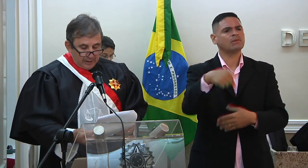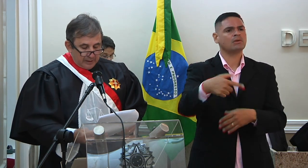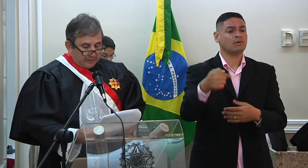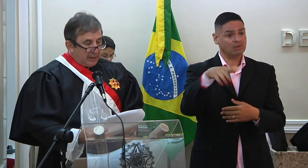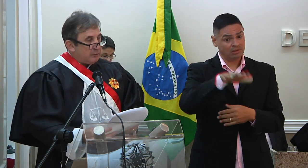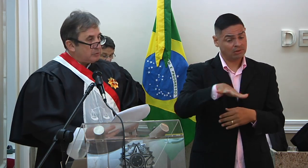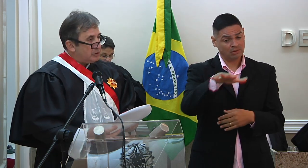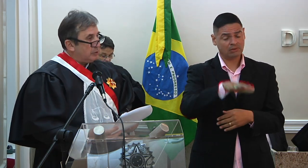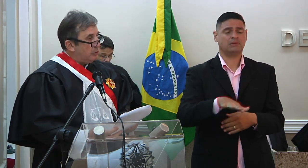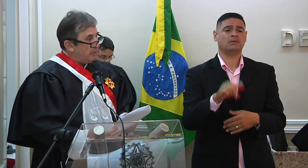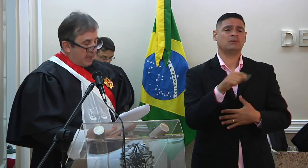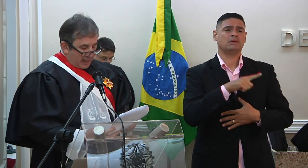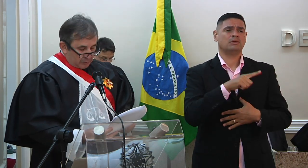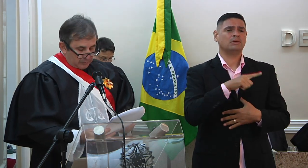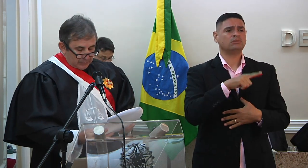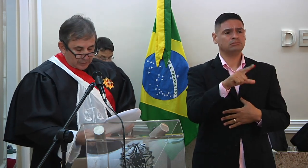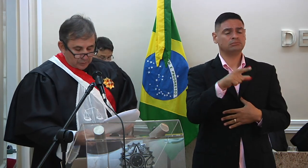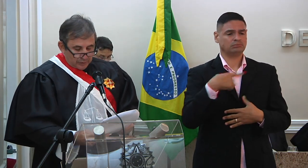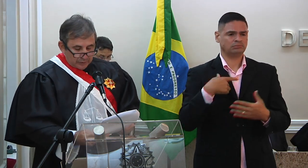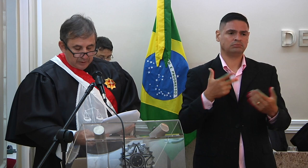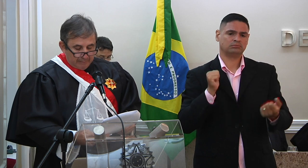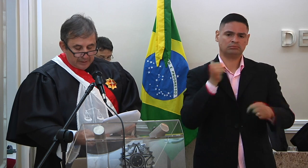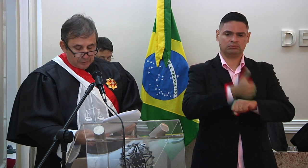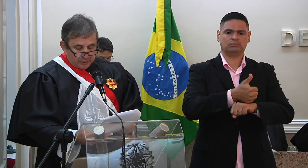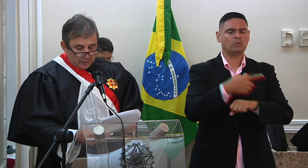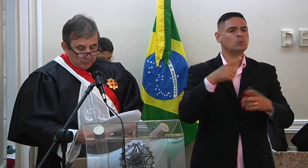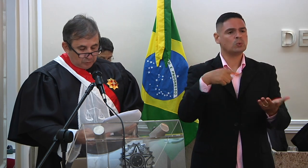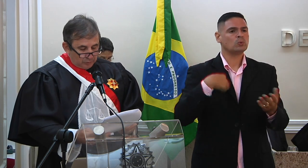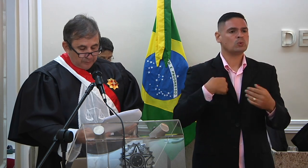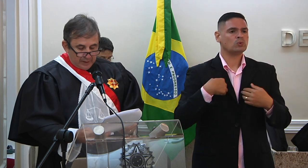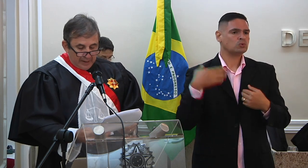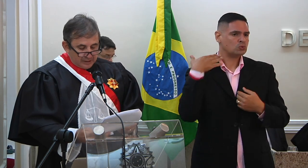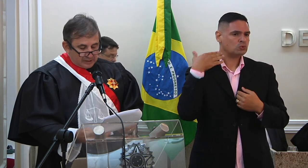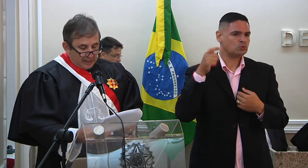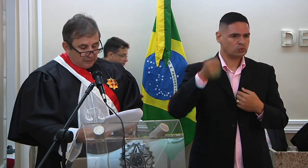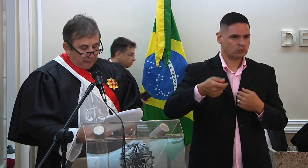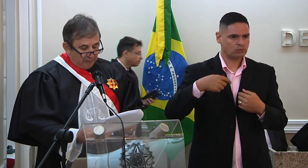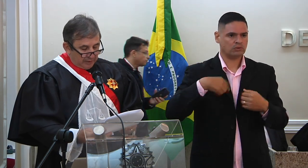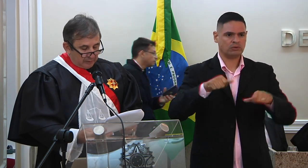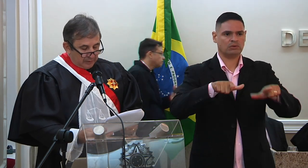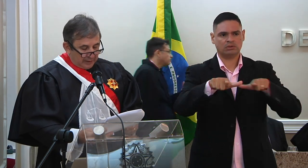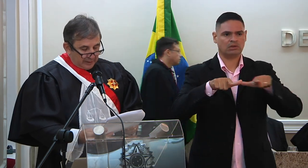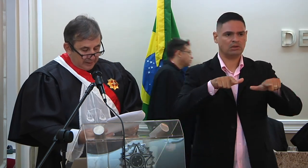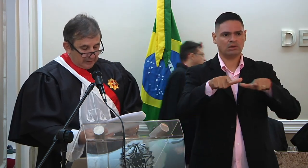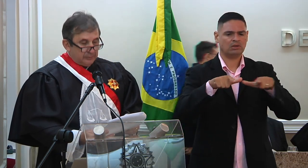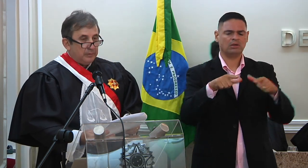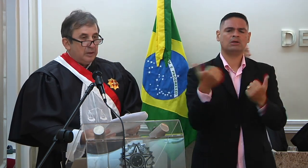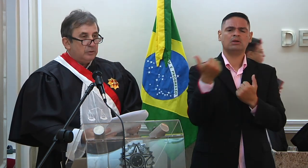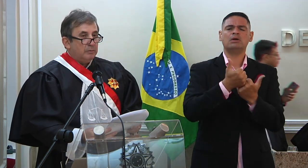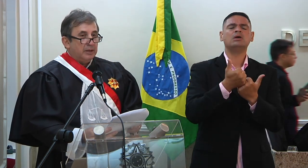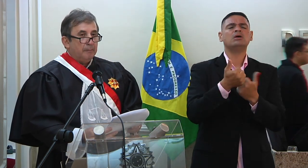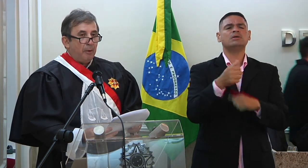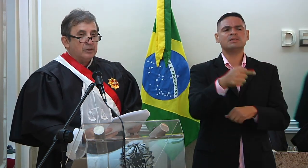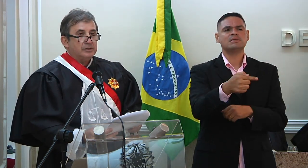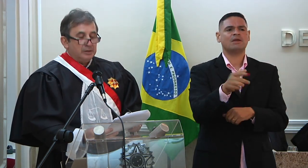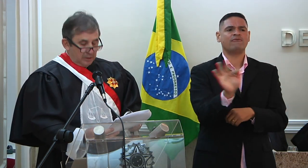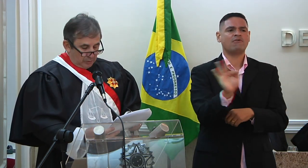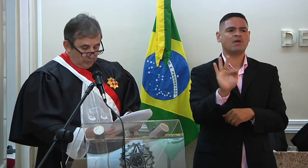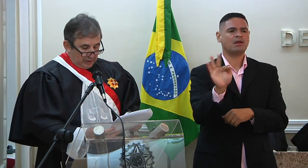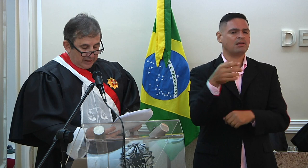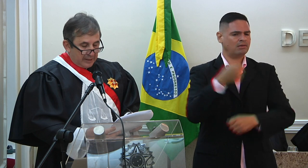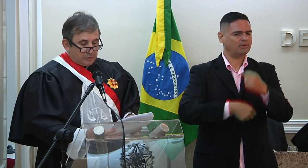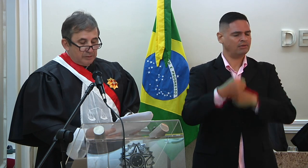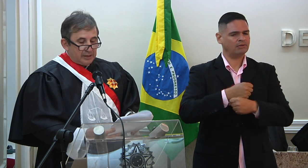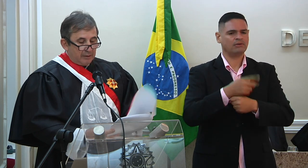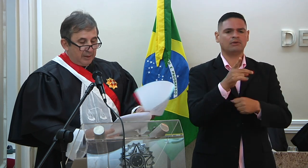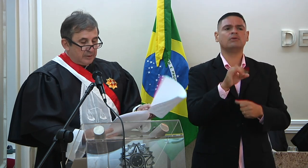Regional, tendo sido nomeado Juiz do Trabalho Substituto em 7 de fevereiro daquele ano, tomando posse